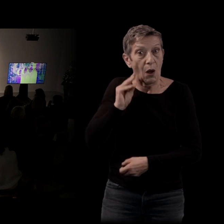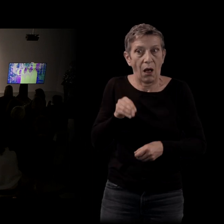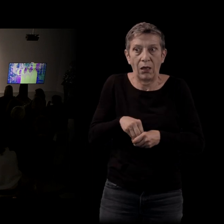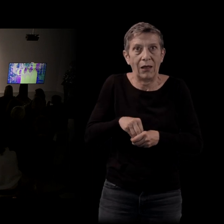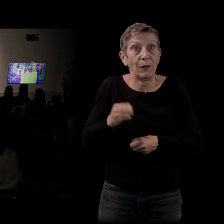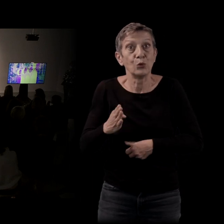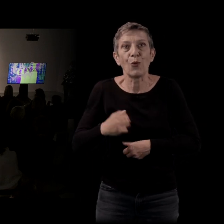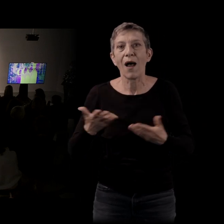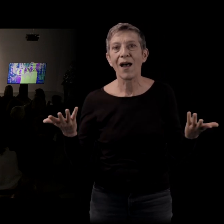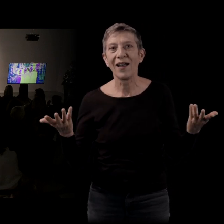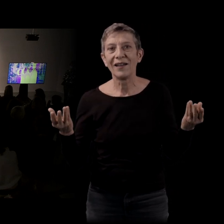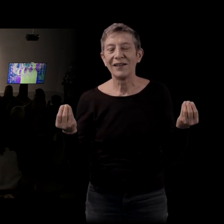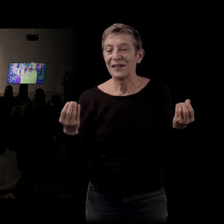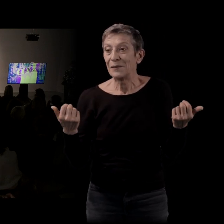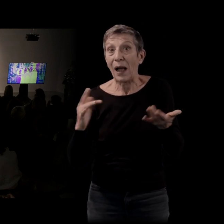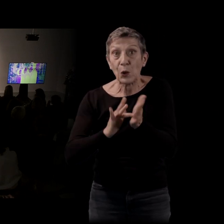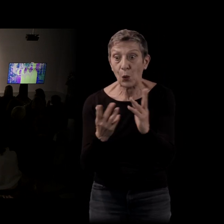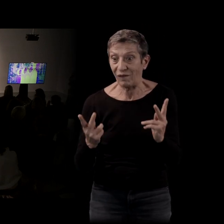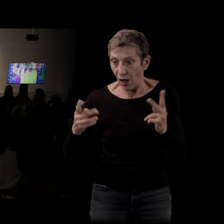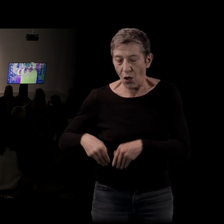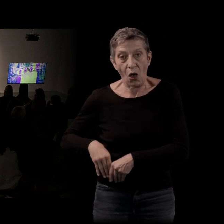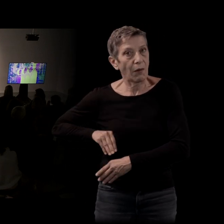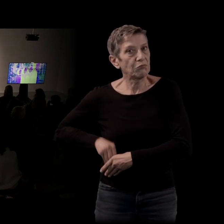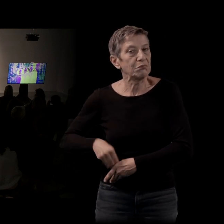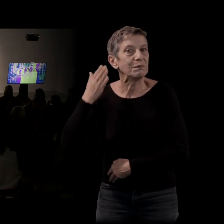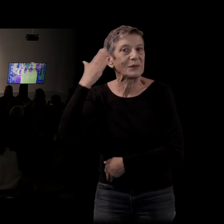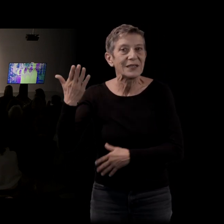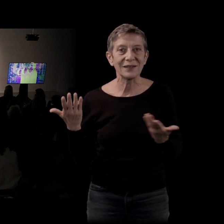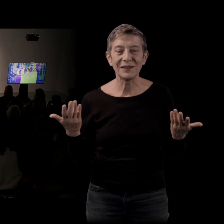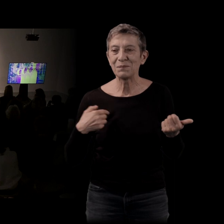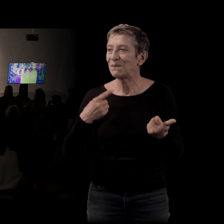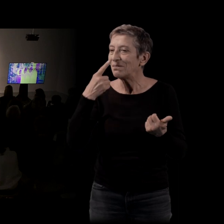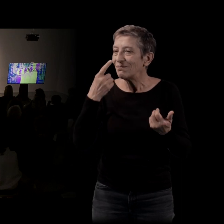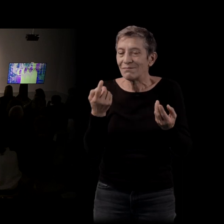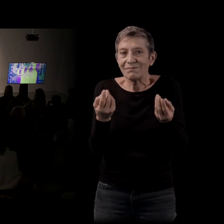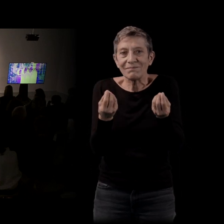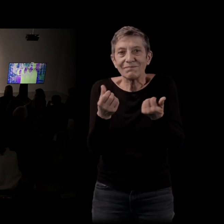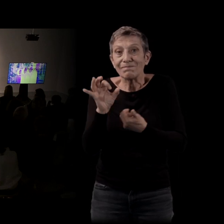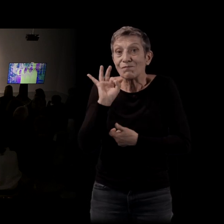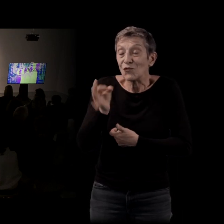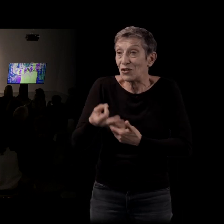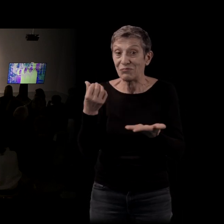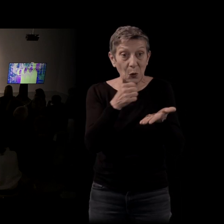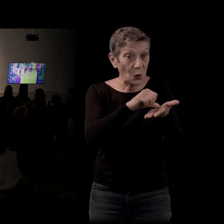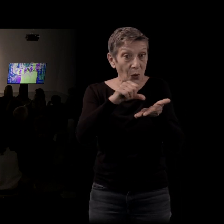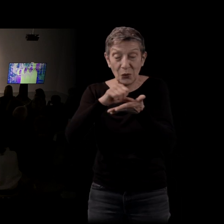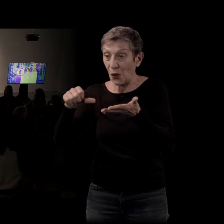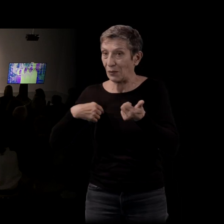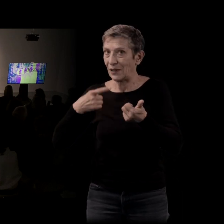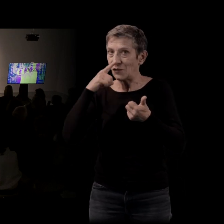voilà. Et puis, comme si vous étiez un petit peu à la croisée de plusieurs auteurs, je pense à Houellebecq aussi quand